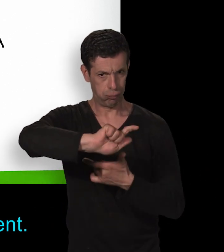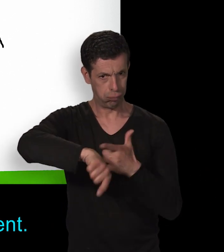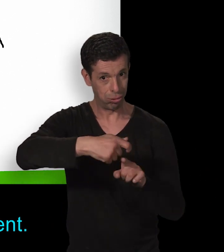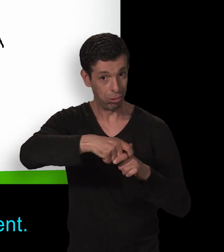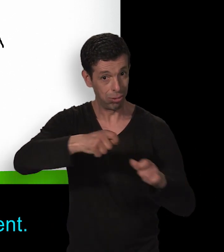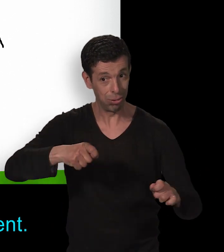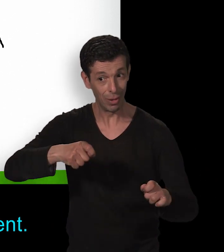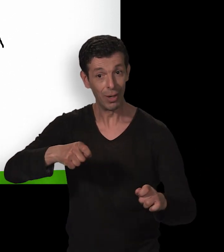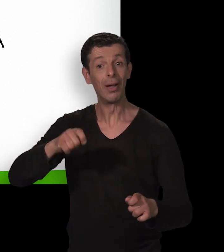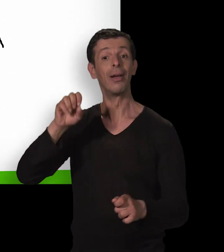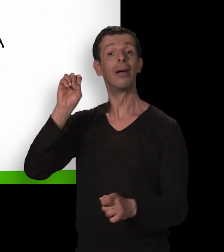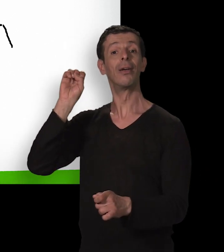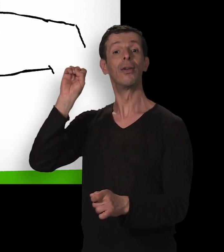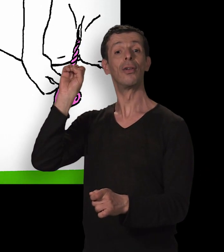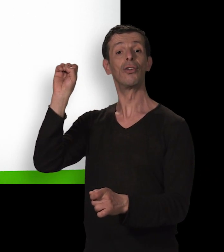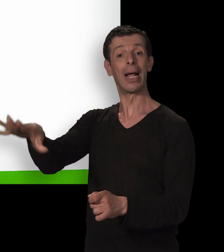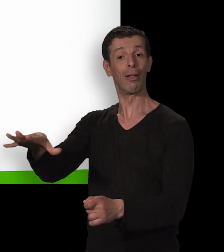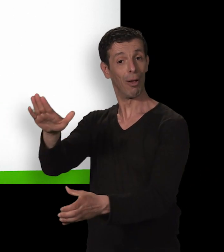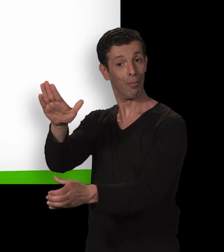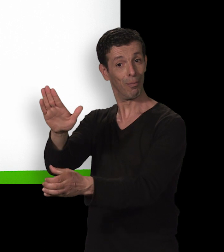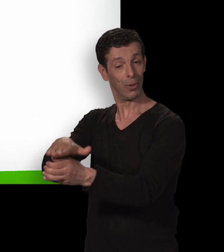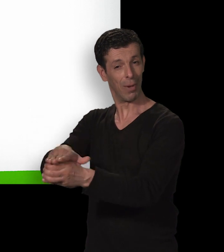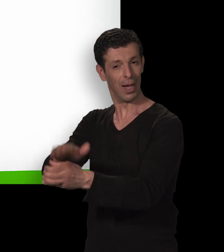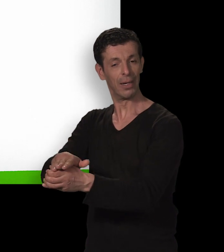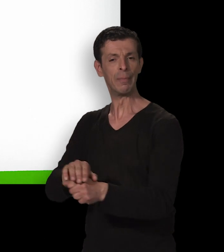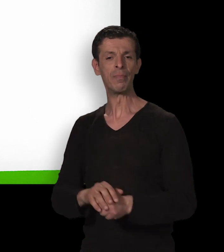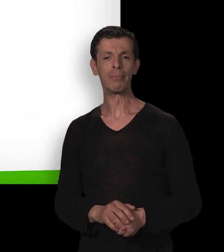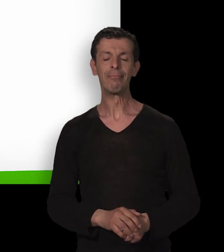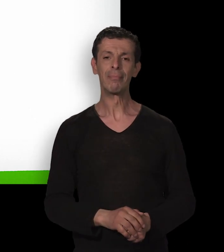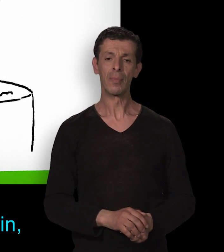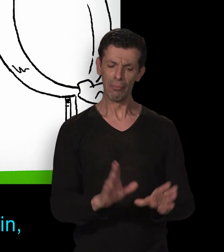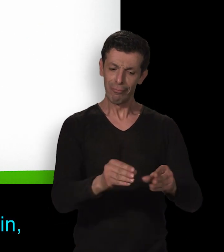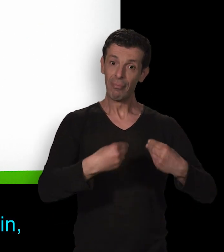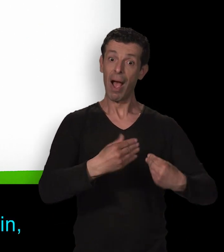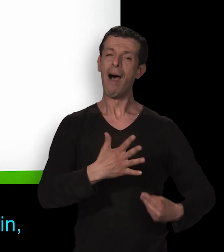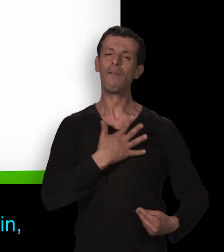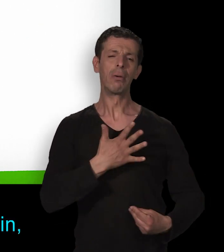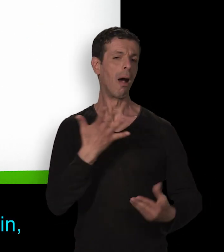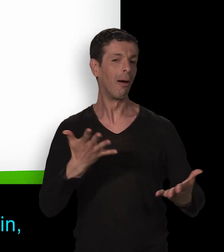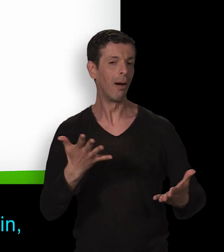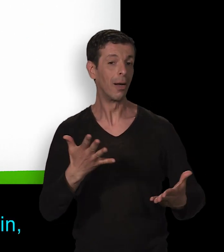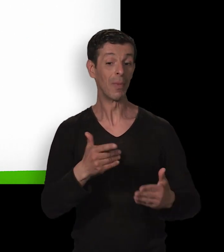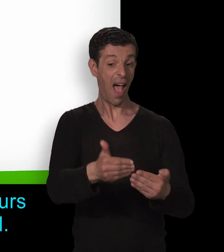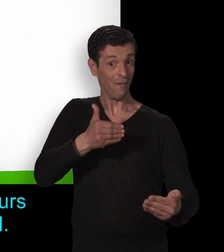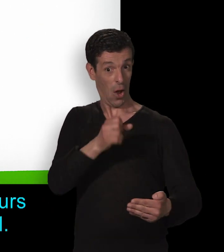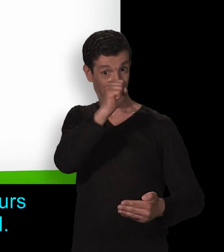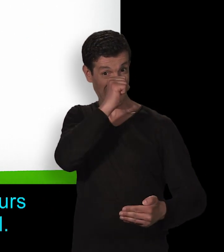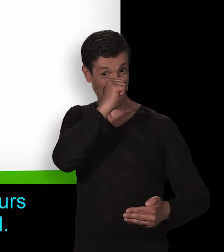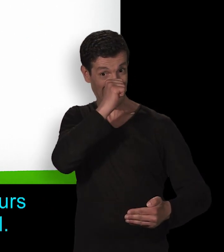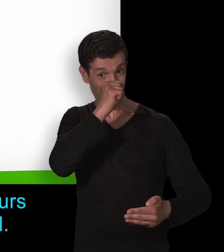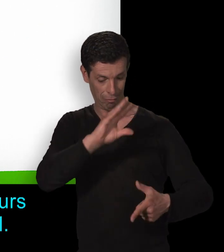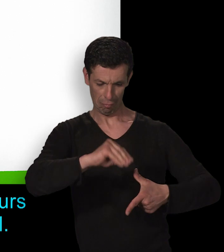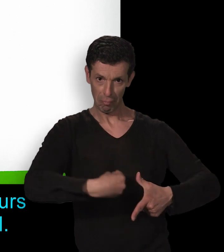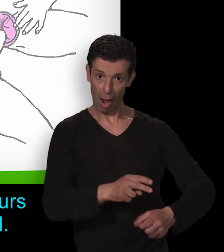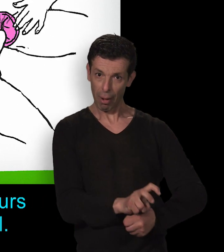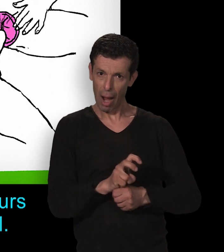'anneau et tirez doucement. Puis, faites un nœud et jetez le préservatif à la poubelle. L'avantage du préservatif féminin, c'est qu'on peut aussi